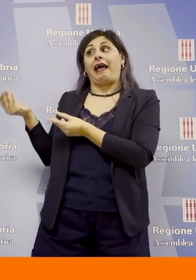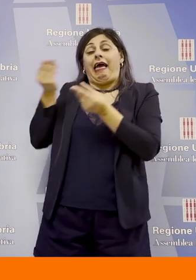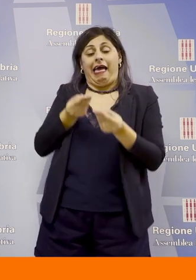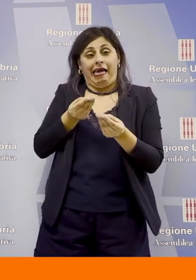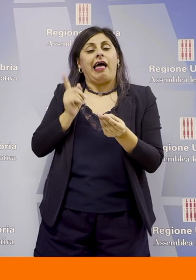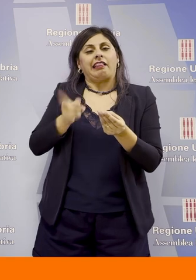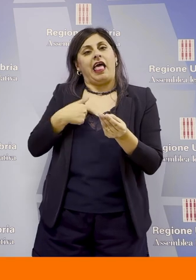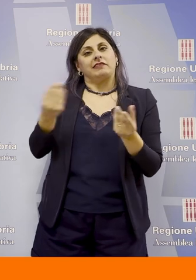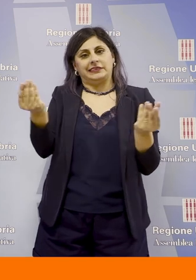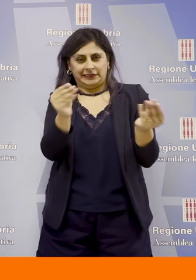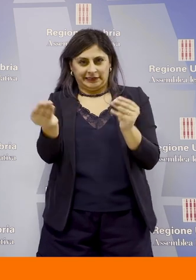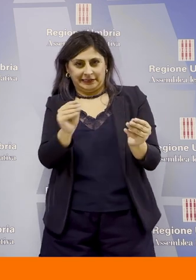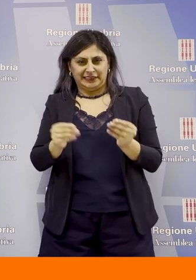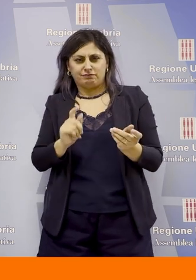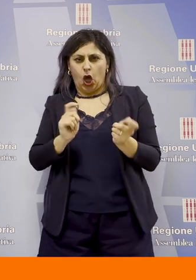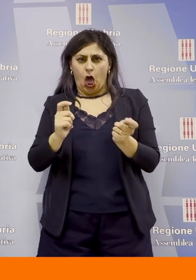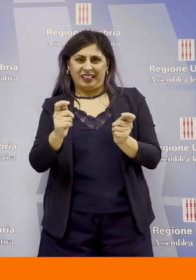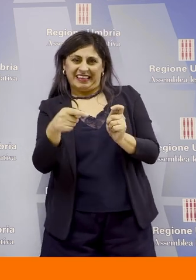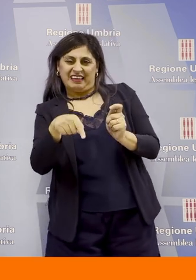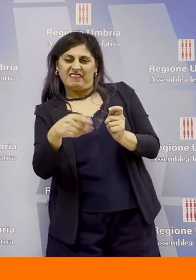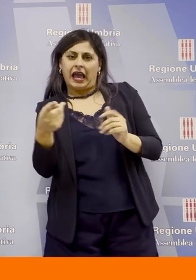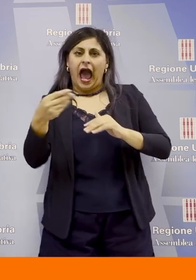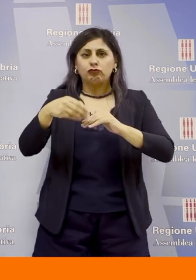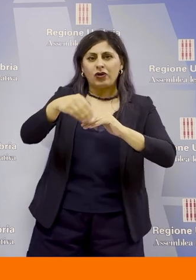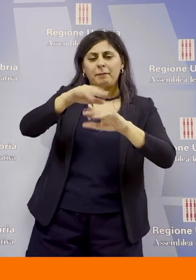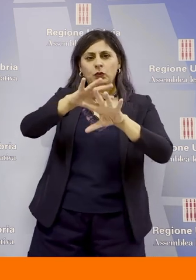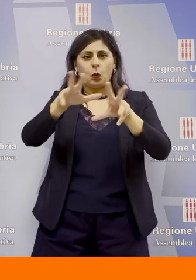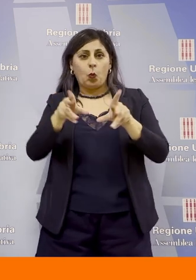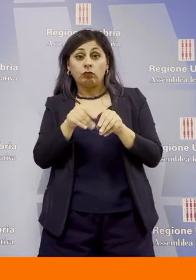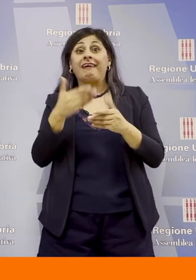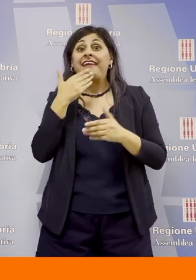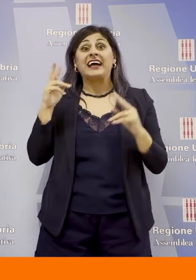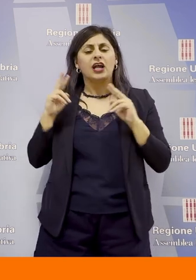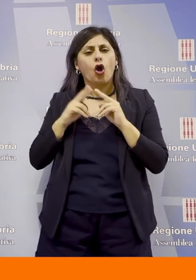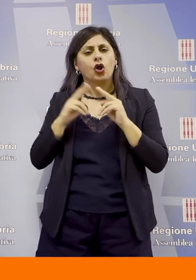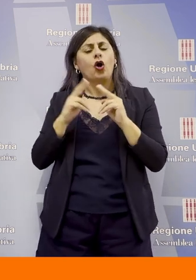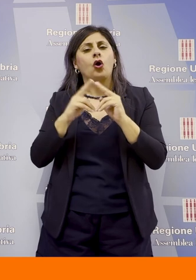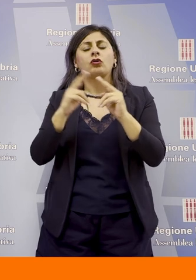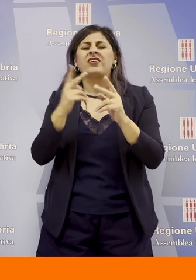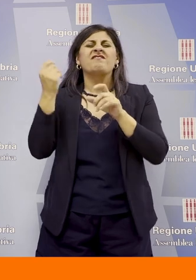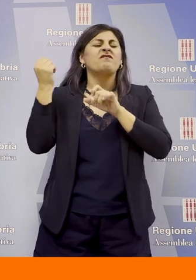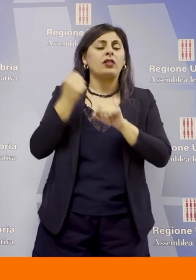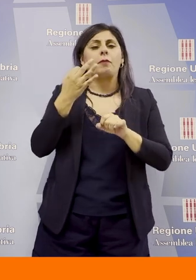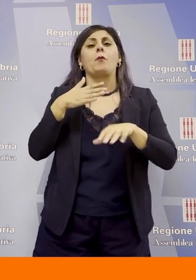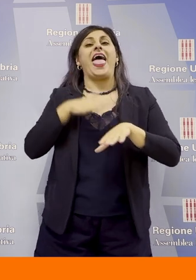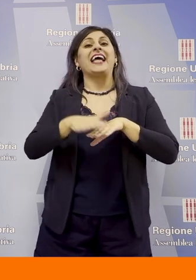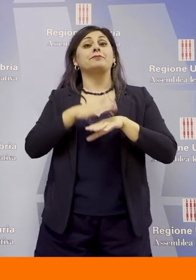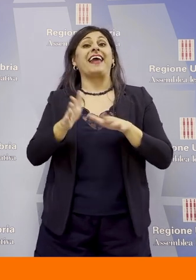momento siamo riusciti appunto a modificarla, ad aggiornarla. E grazie a questi incontri fondamentali con gli esperti del settore